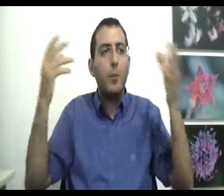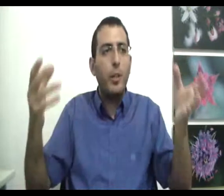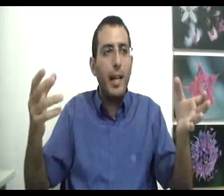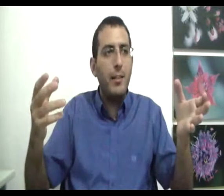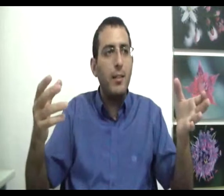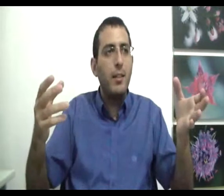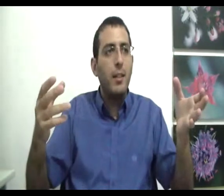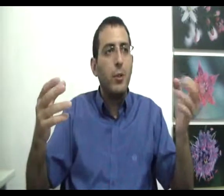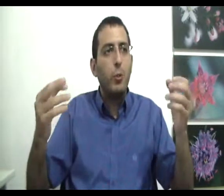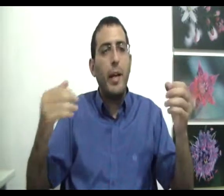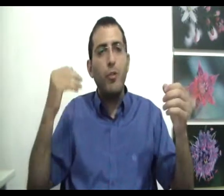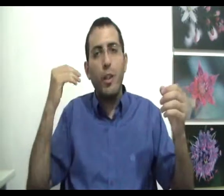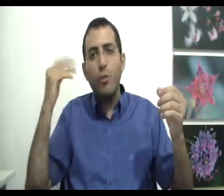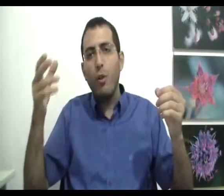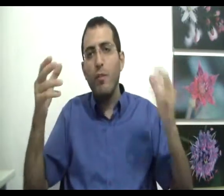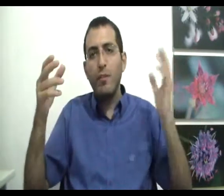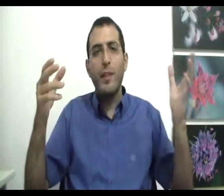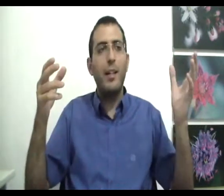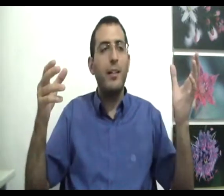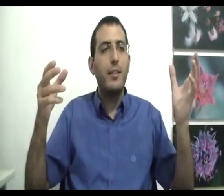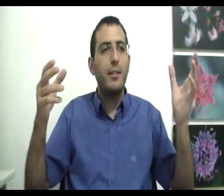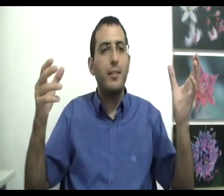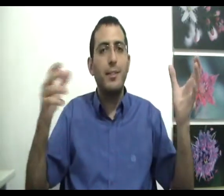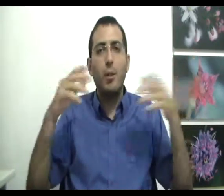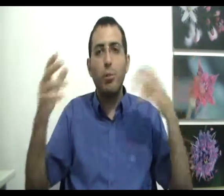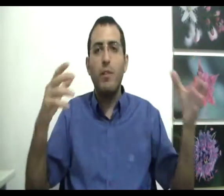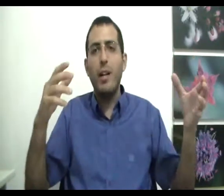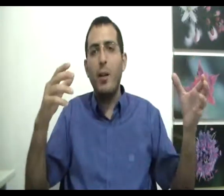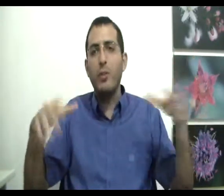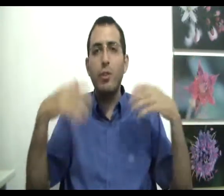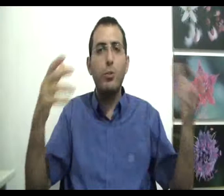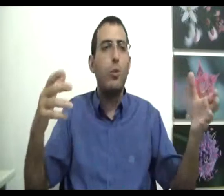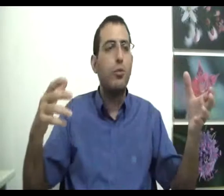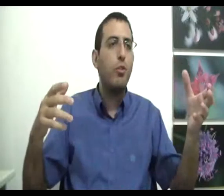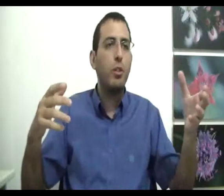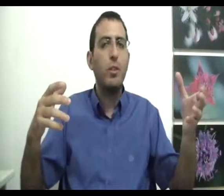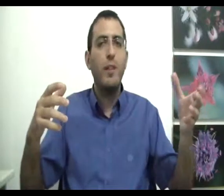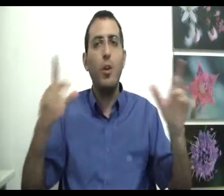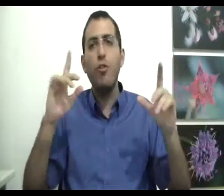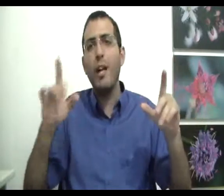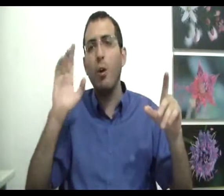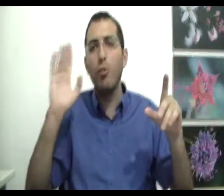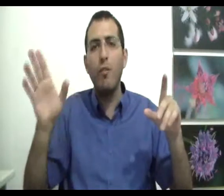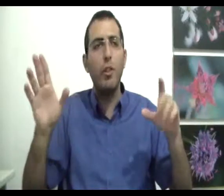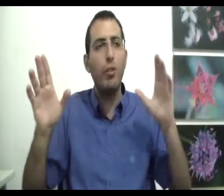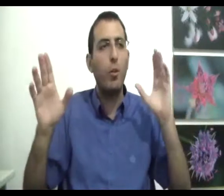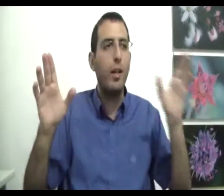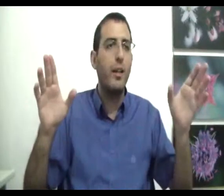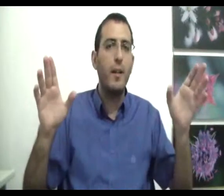כמו ילד זאת אומרת שטוב ורע זה אותו דבר או לשתי צורות שחנות של אותו דבר לא שהכל טוב ולא שהכל רע